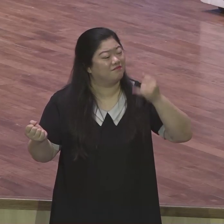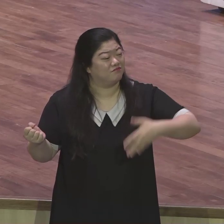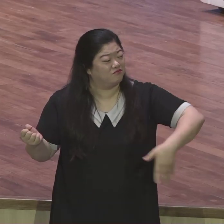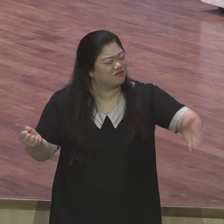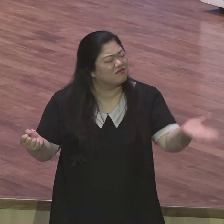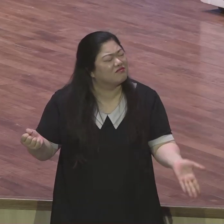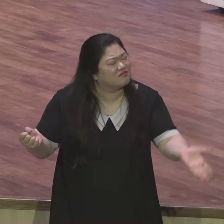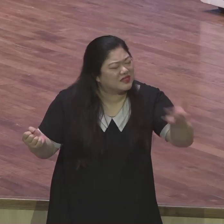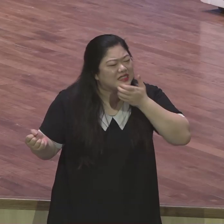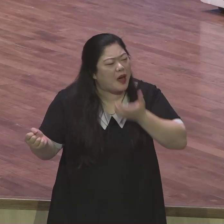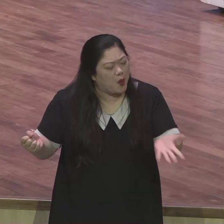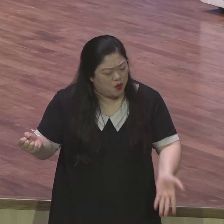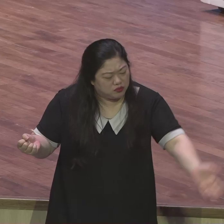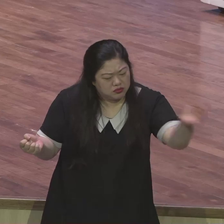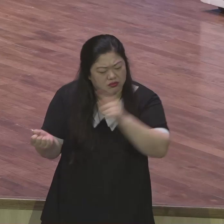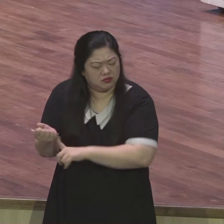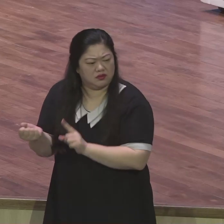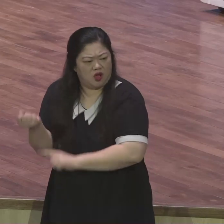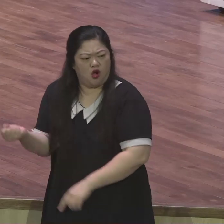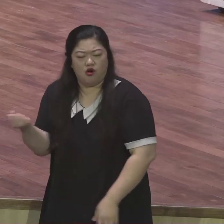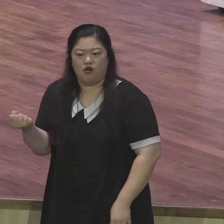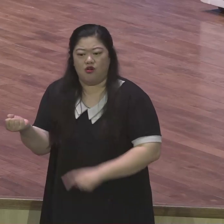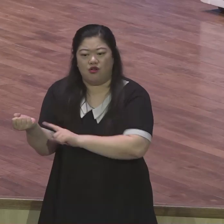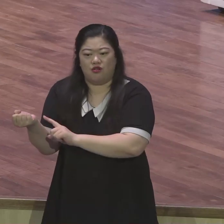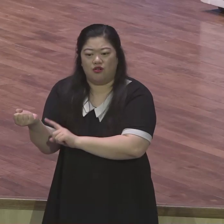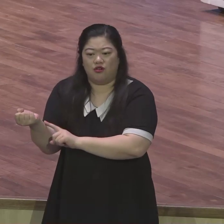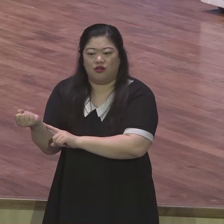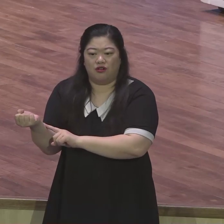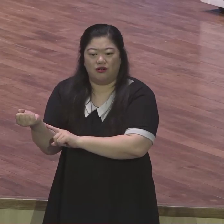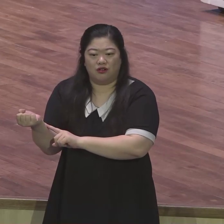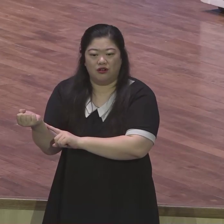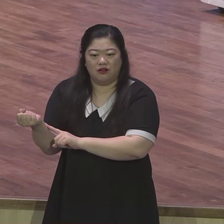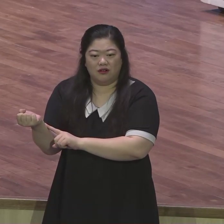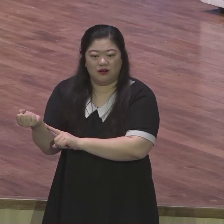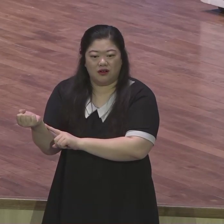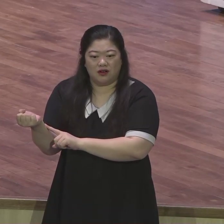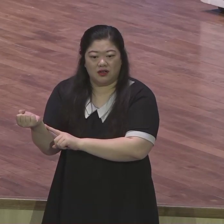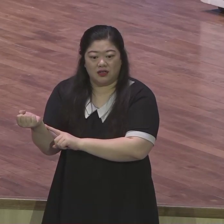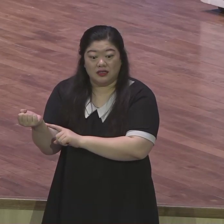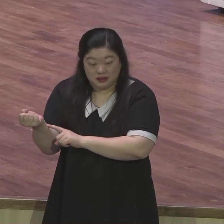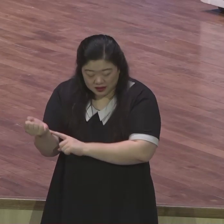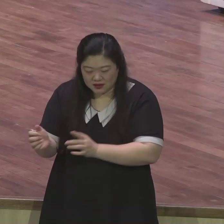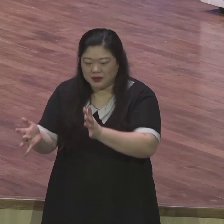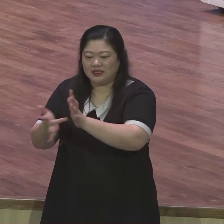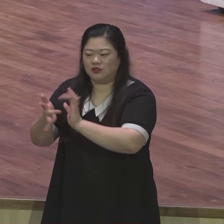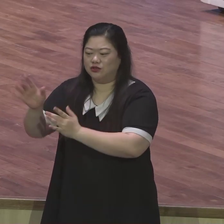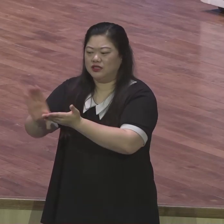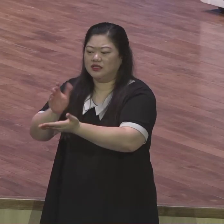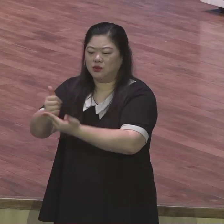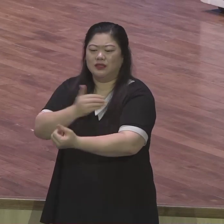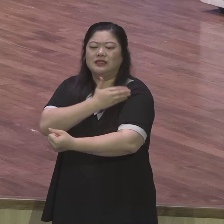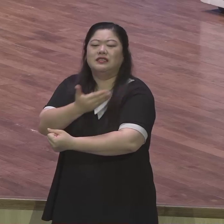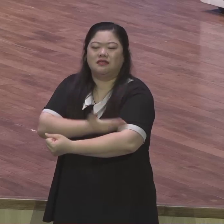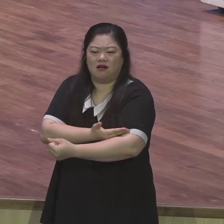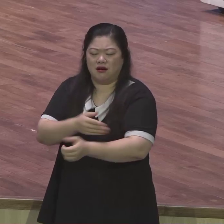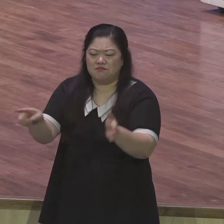고난과 문제를 주시는 이유는 그것들을 통해 예수 그리스도의 능력을 확실히 믿게 하시려는 하나님의